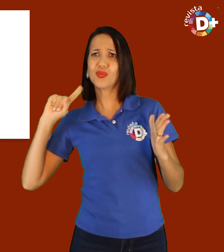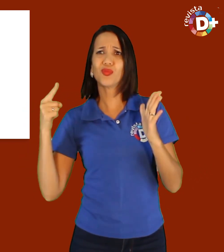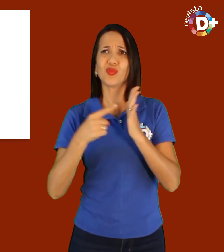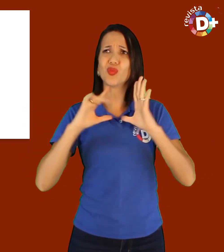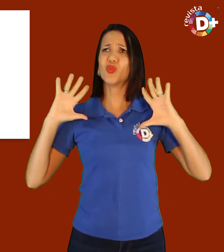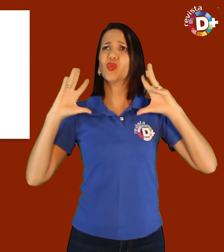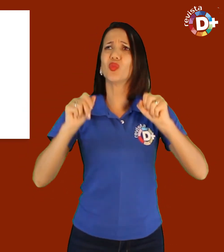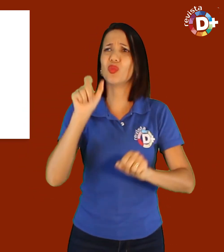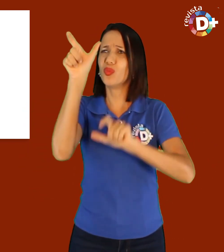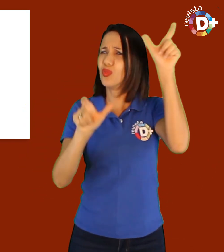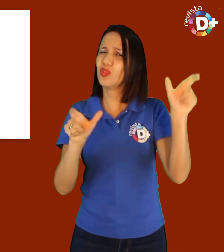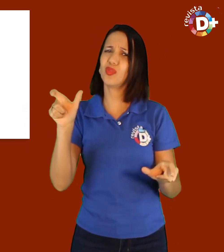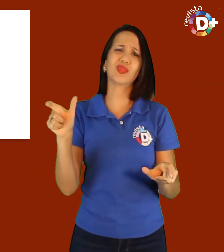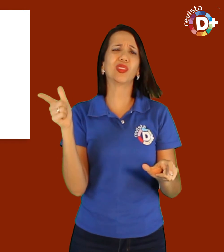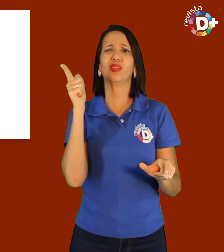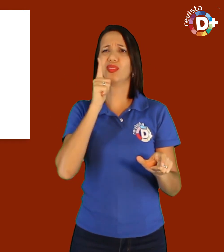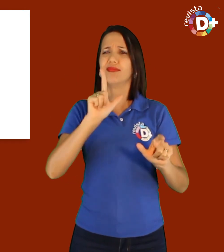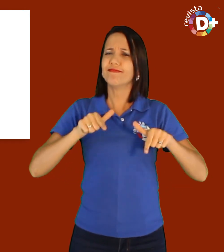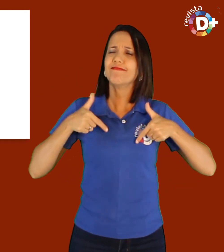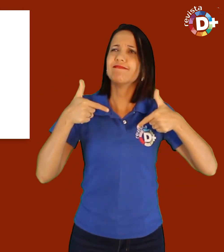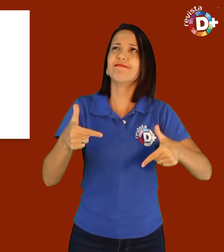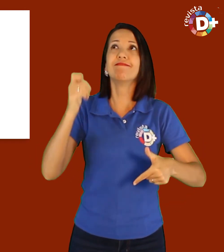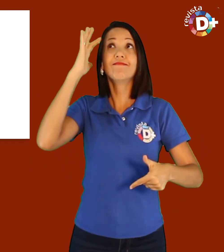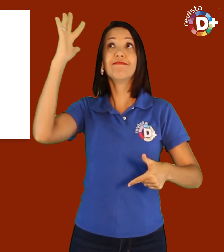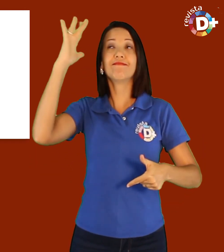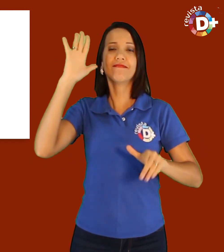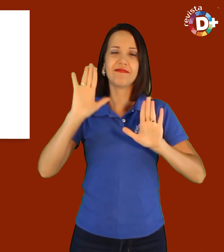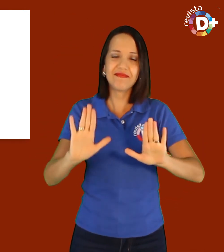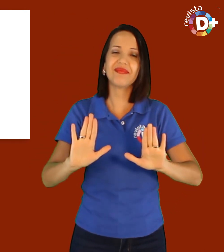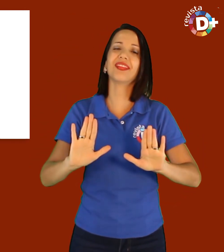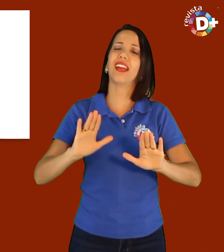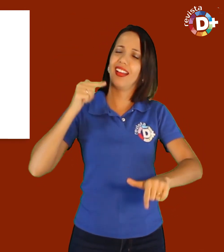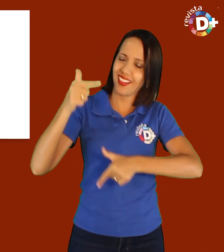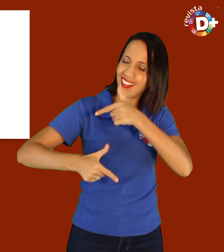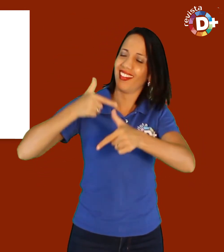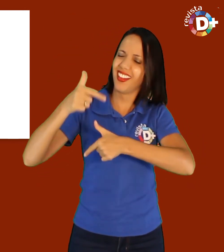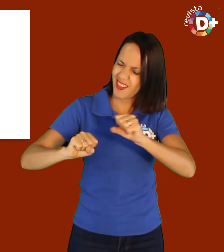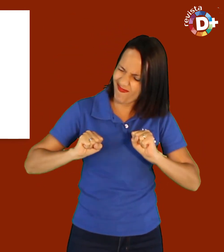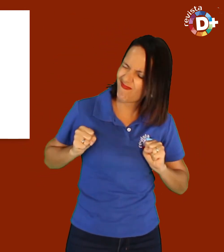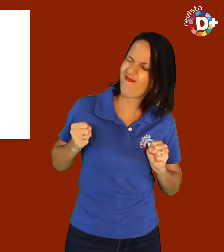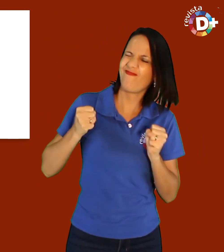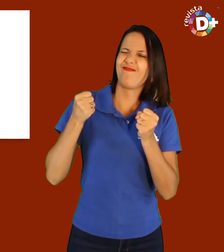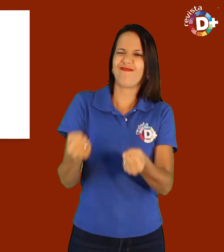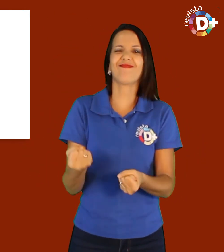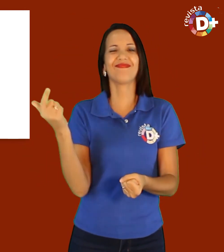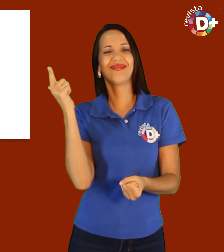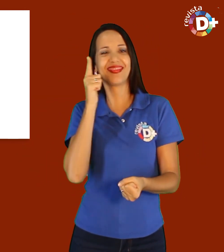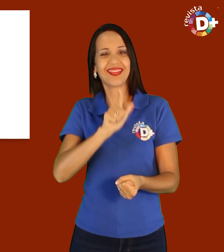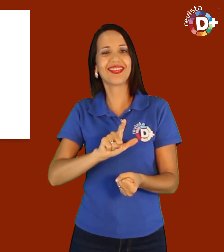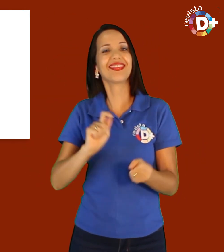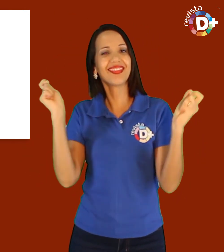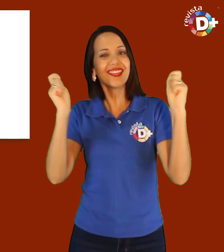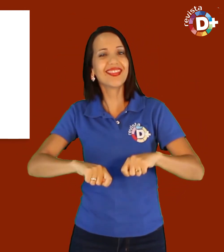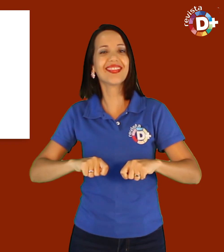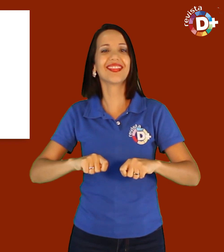Certamente, não atingiremos a todos e não conseguiremos realizar tudo o que sonhamos, mas trabalharemos bravamente